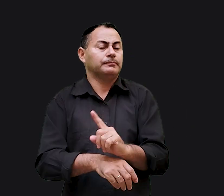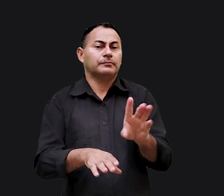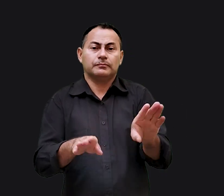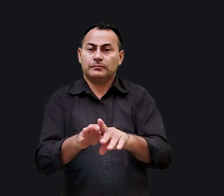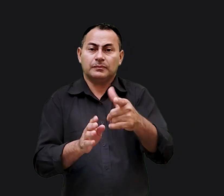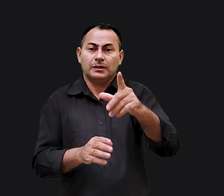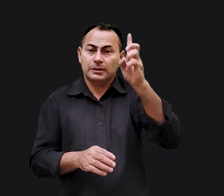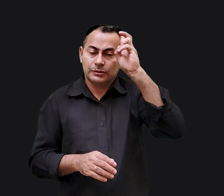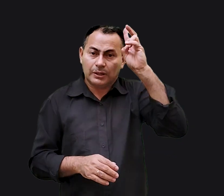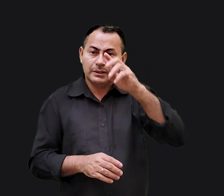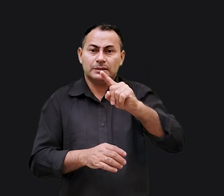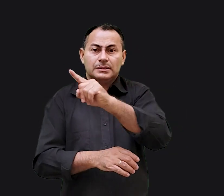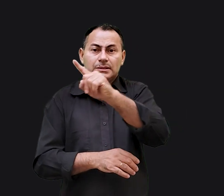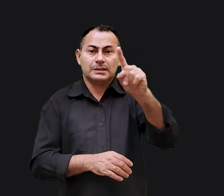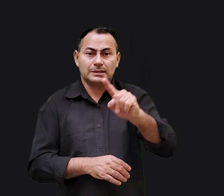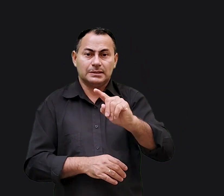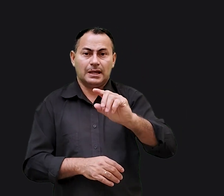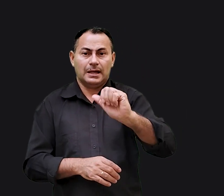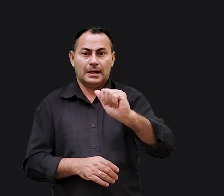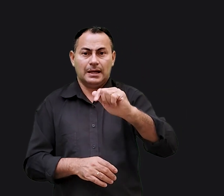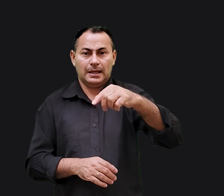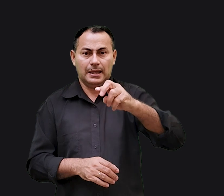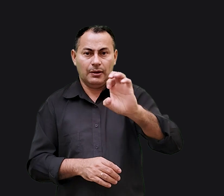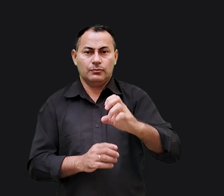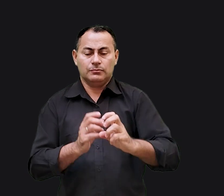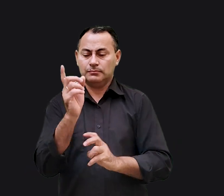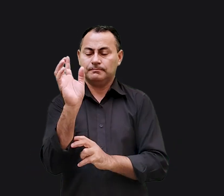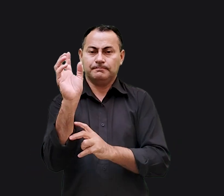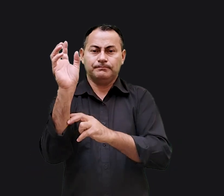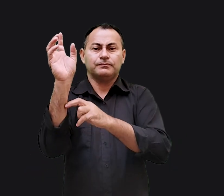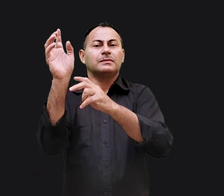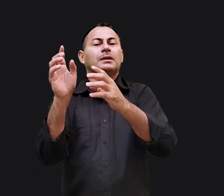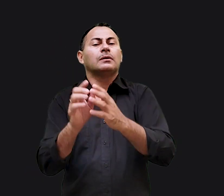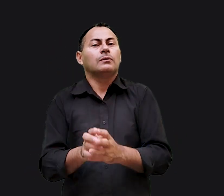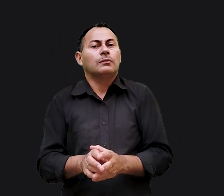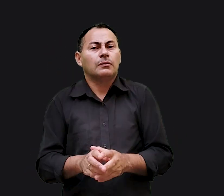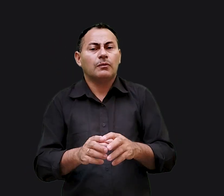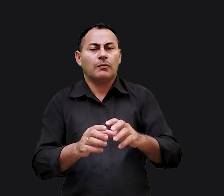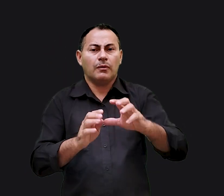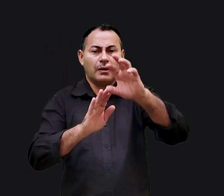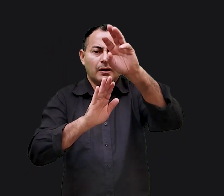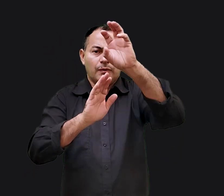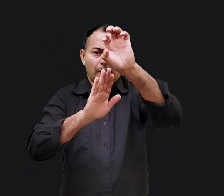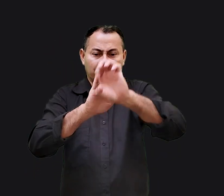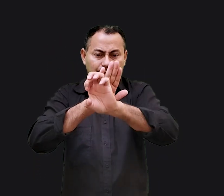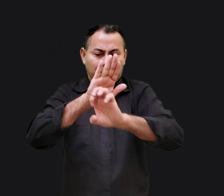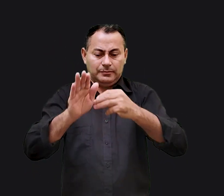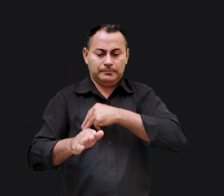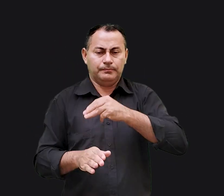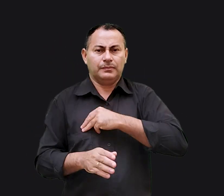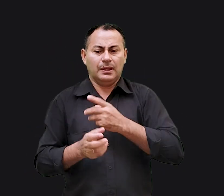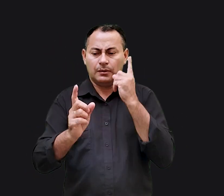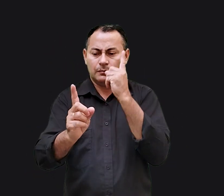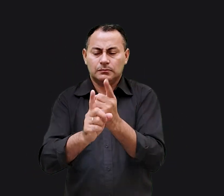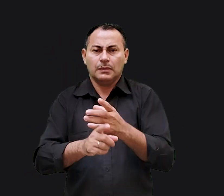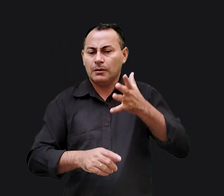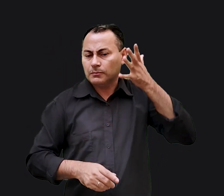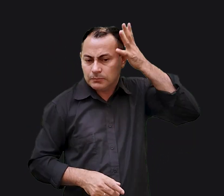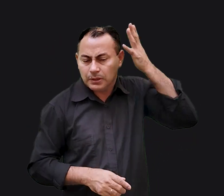e não teríamos a história de Zaqueu. O Evangelho de Mateus é o preferido de muitos, porque nele encontramos